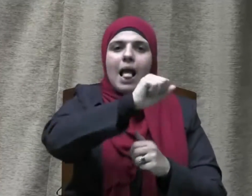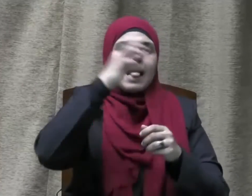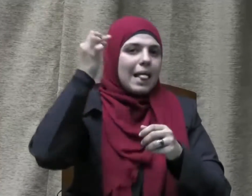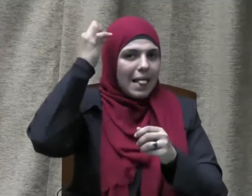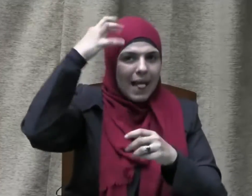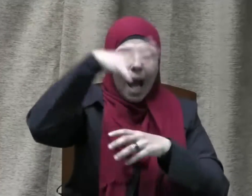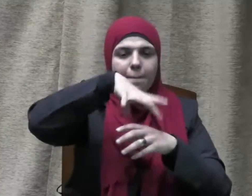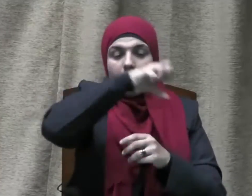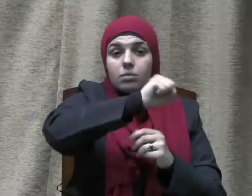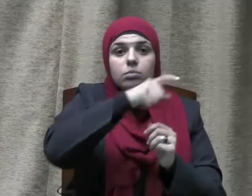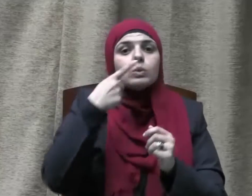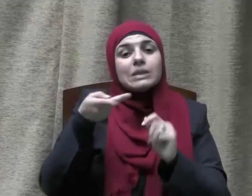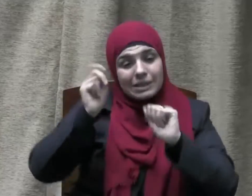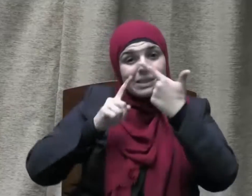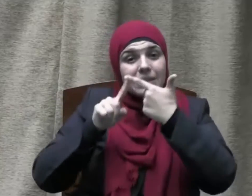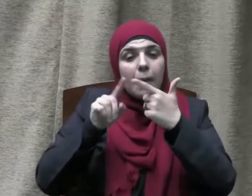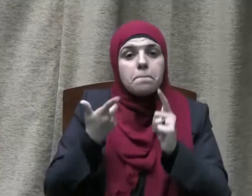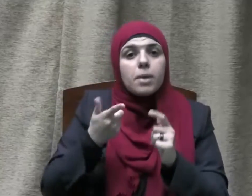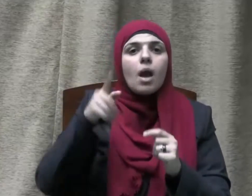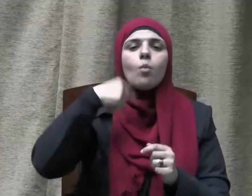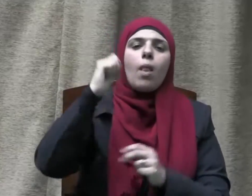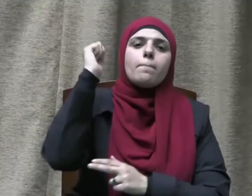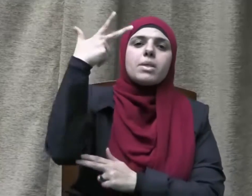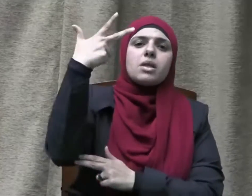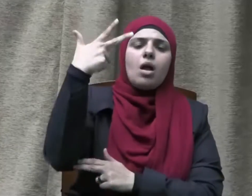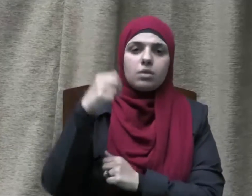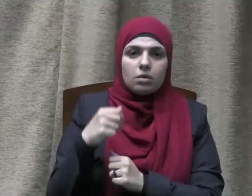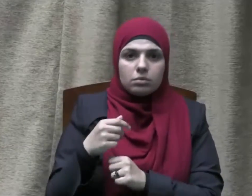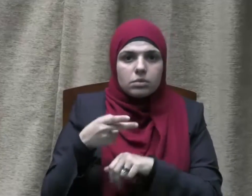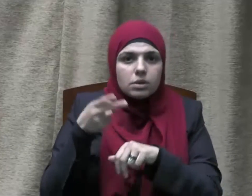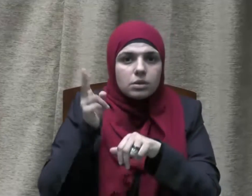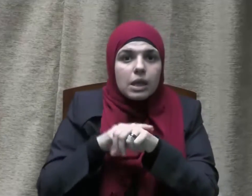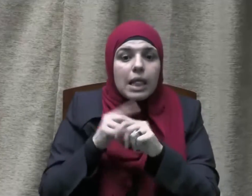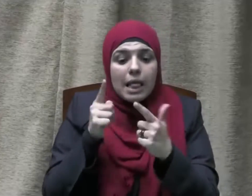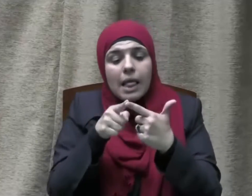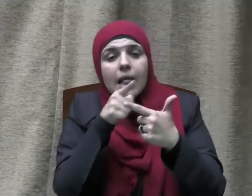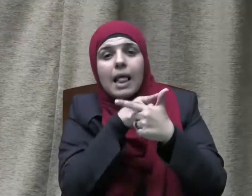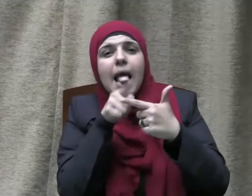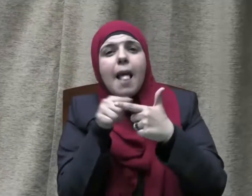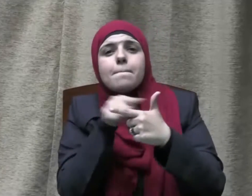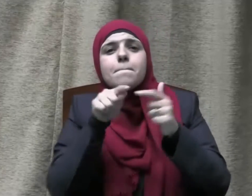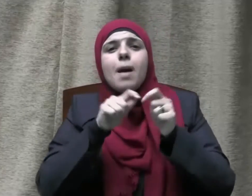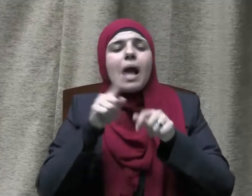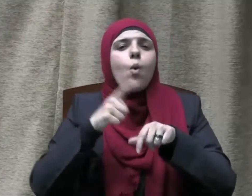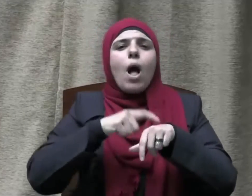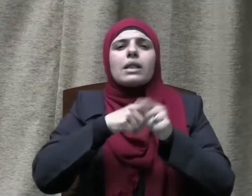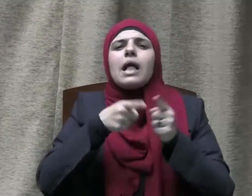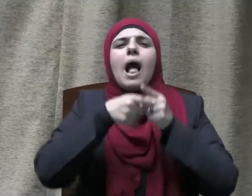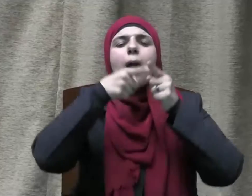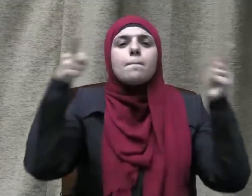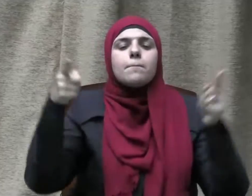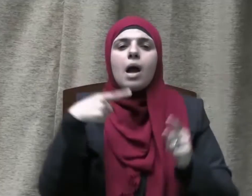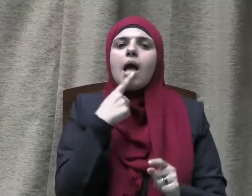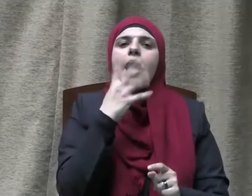قال المسجد الأقصى قلت كم كان بينهما قال أربعون سنة